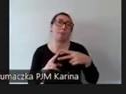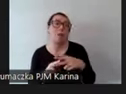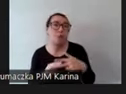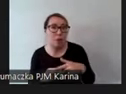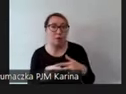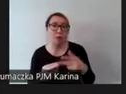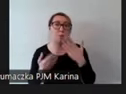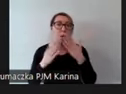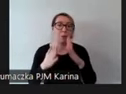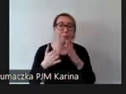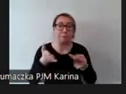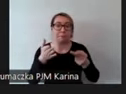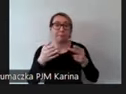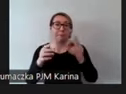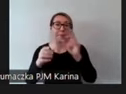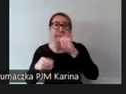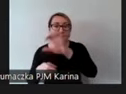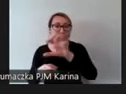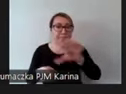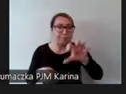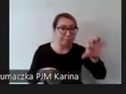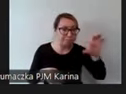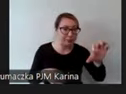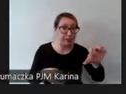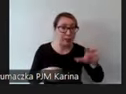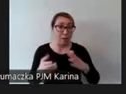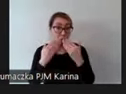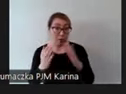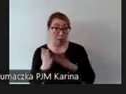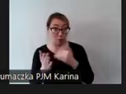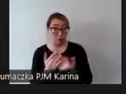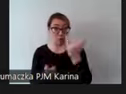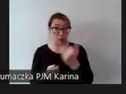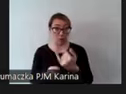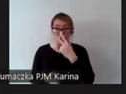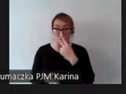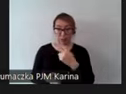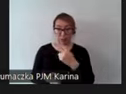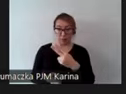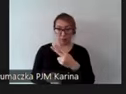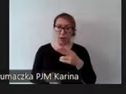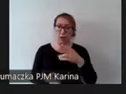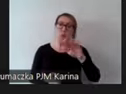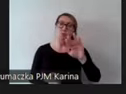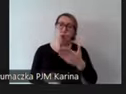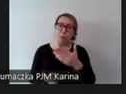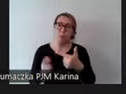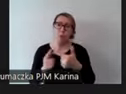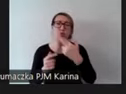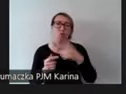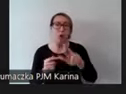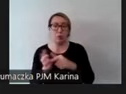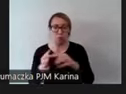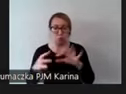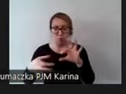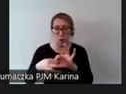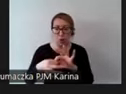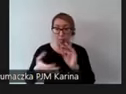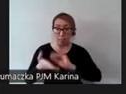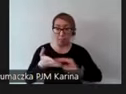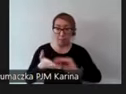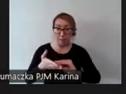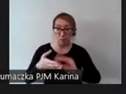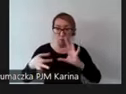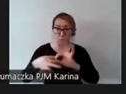etykietyzację. Dzięki temu, że dziecko widzi przedmiot, może ten przedmiot połączyć z napisem, może